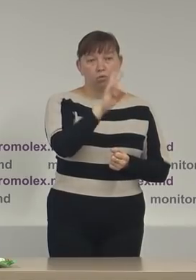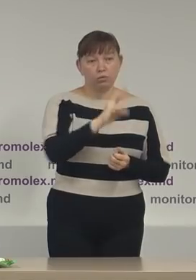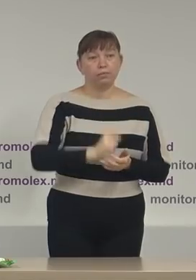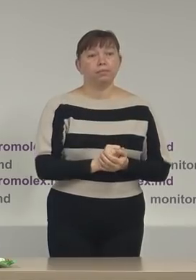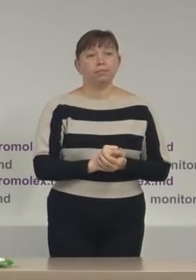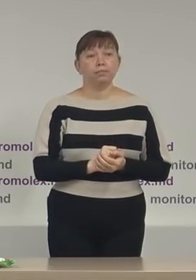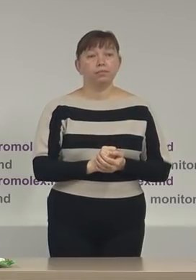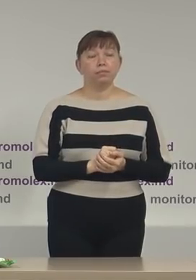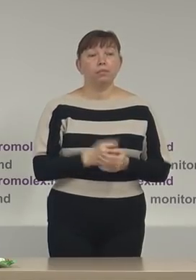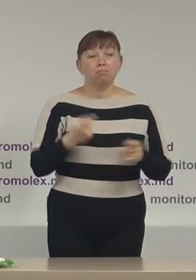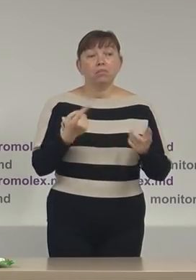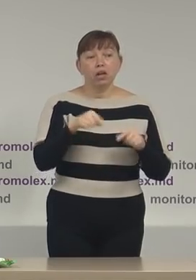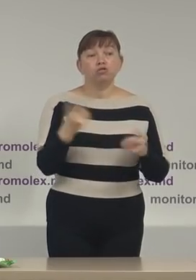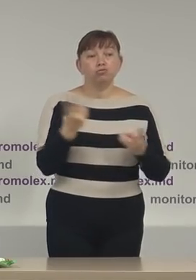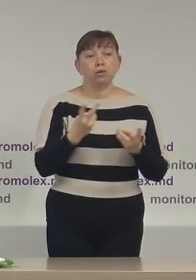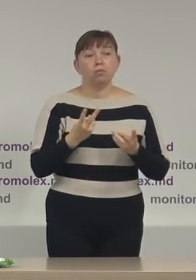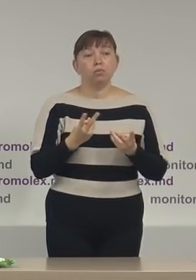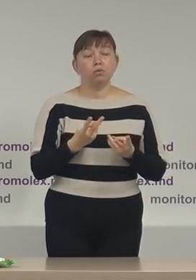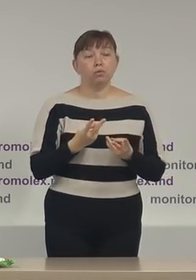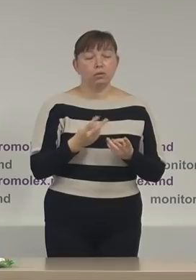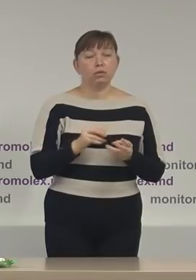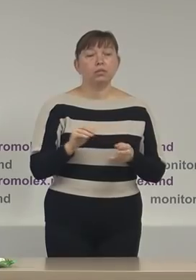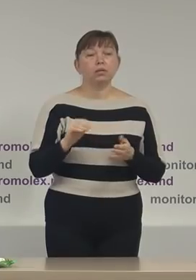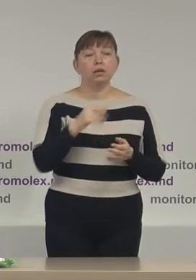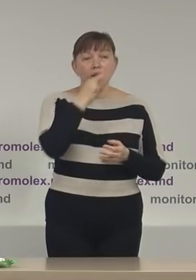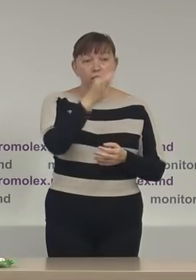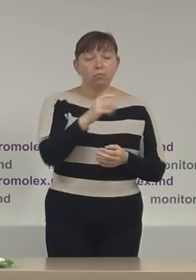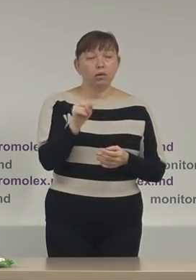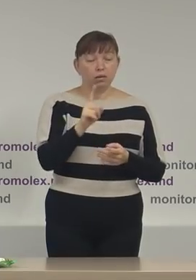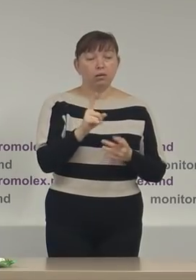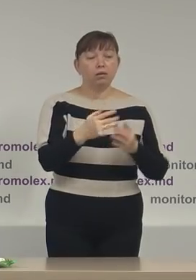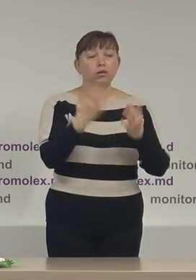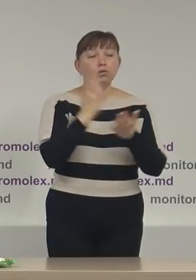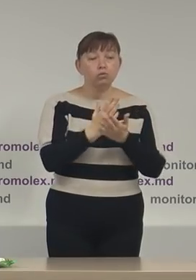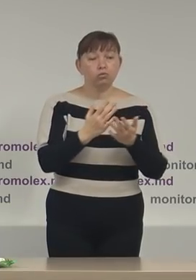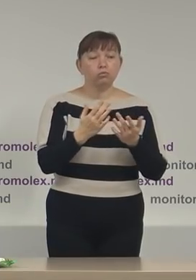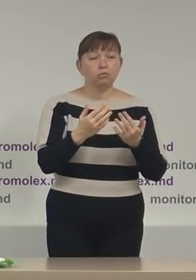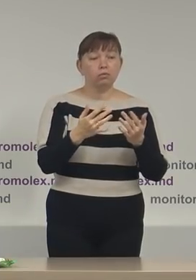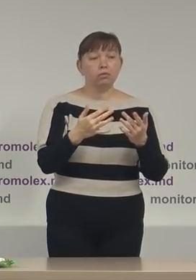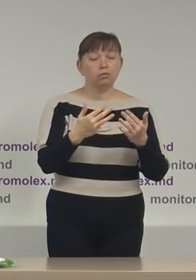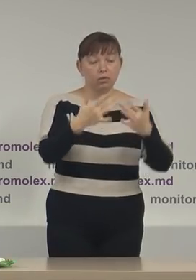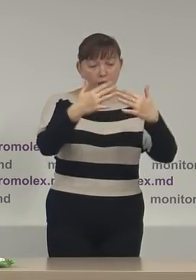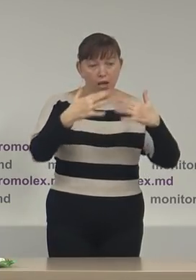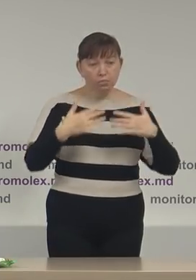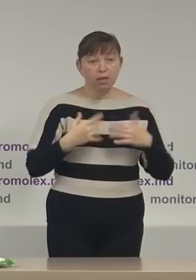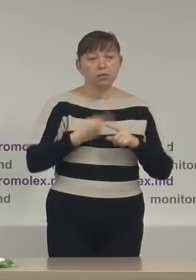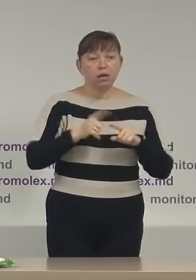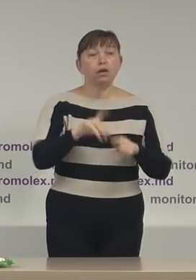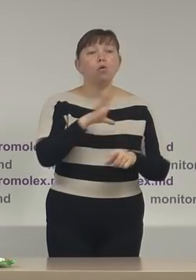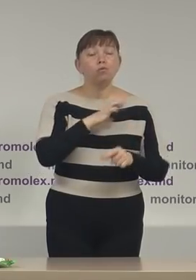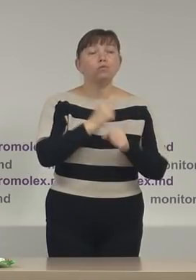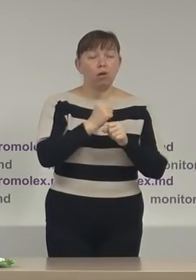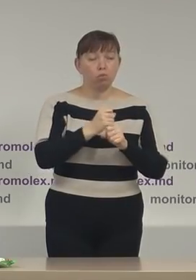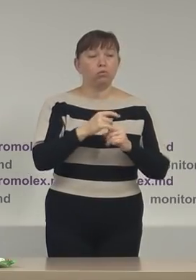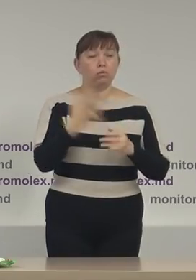Dodon aici trebuie să remarcăm următoarele aspecte care au fost făcute